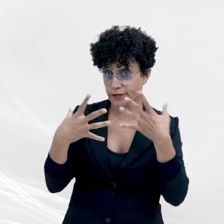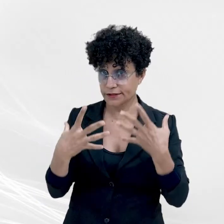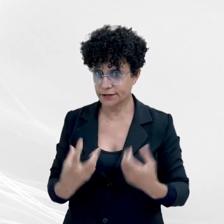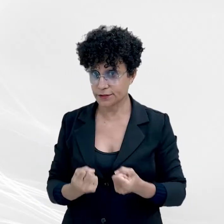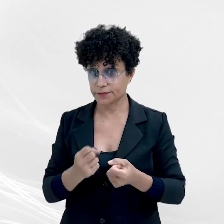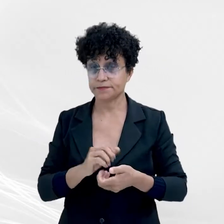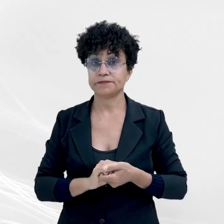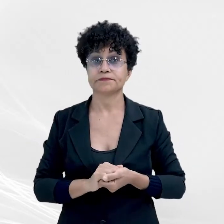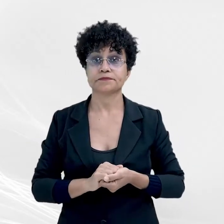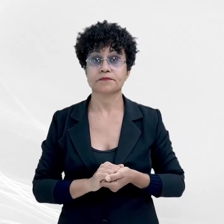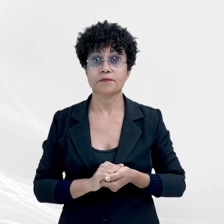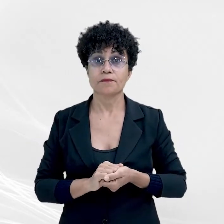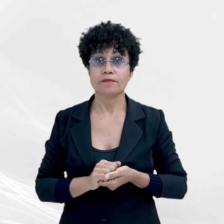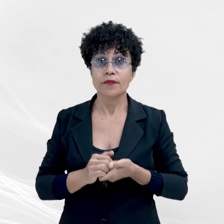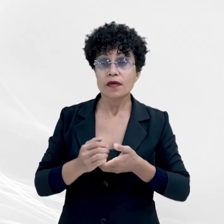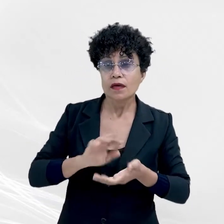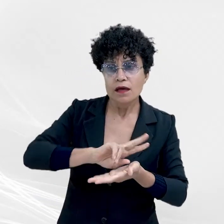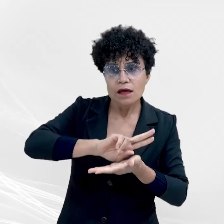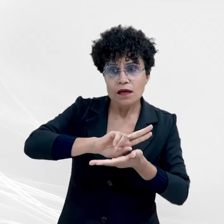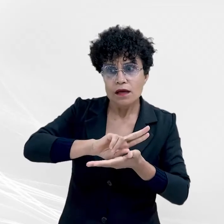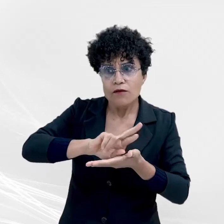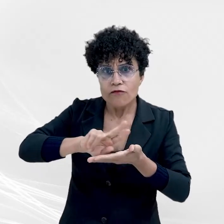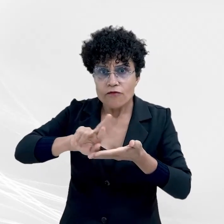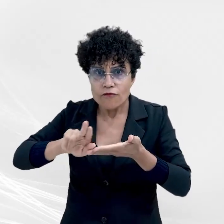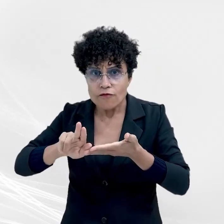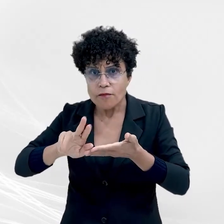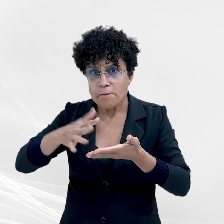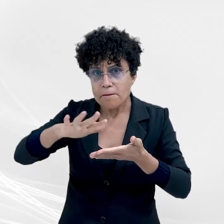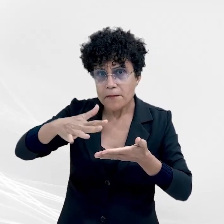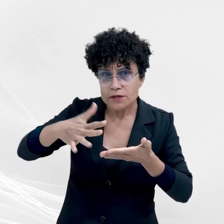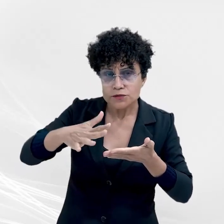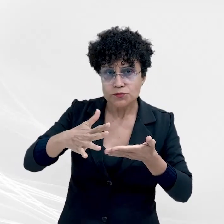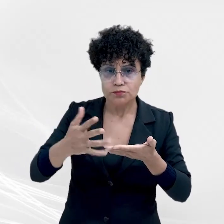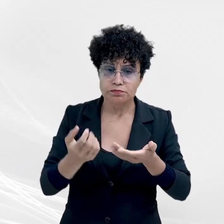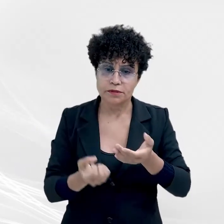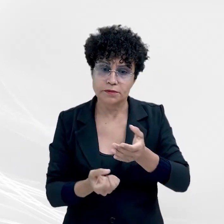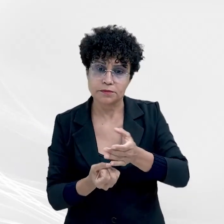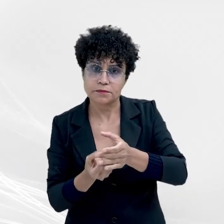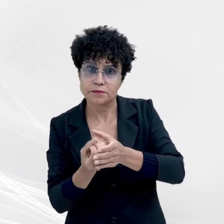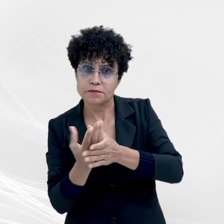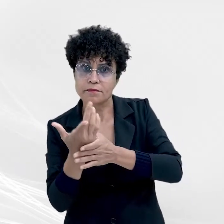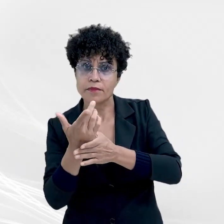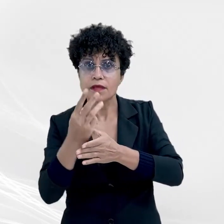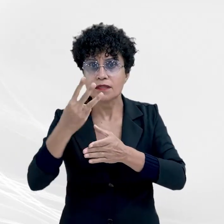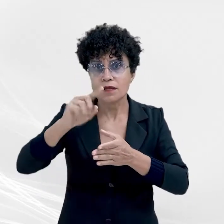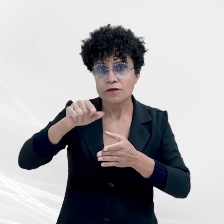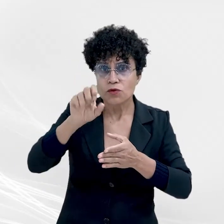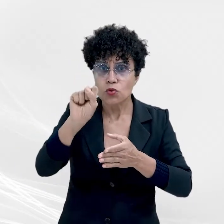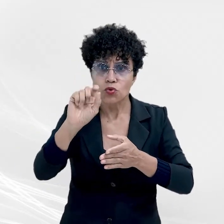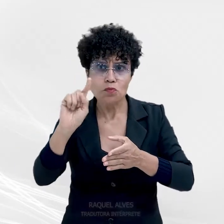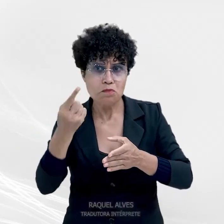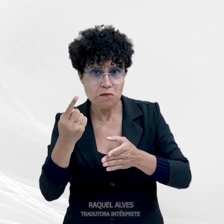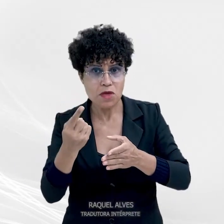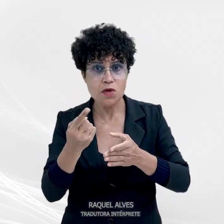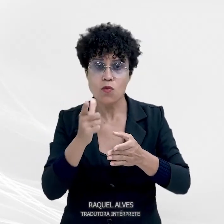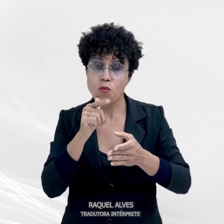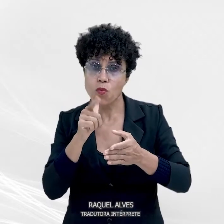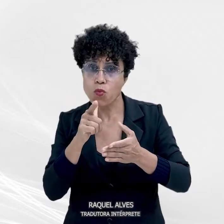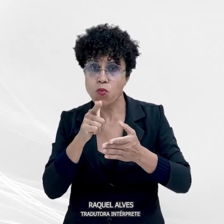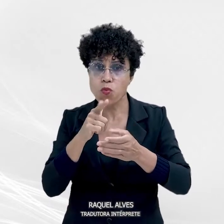Com um potencial de aproximadamente 3,8 mil nascentes, os municípios de Dom Aquino, Juscimeira e São Pedro da